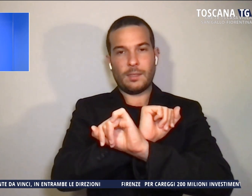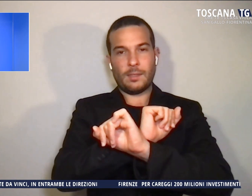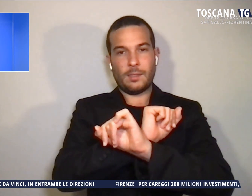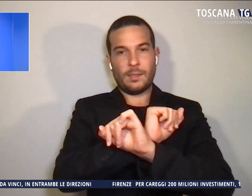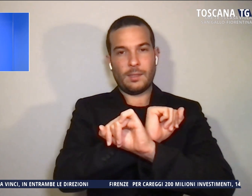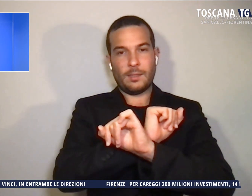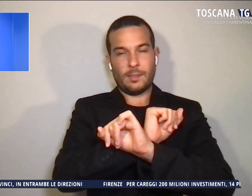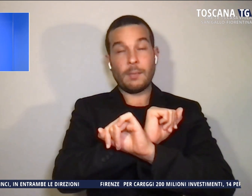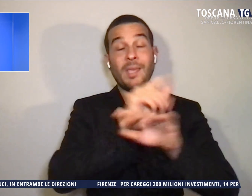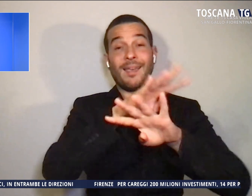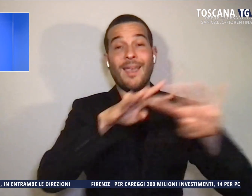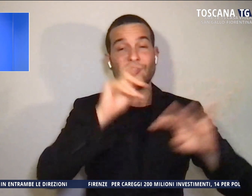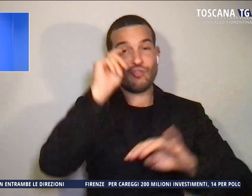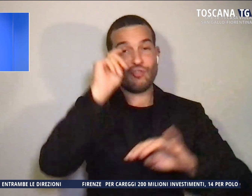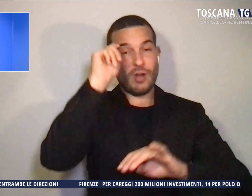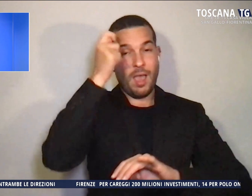e a Firenze.